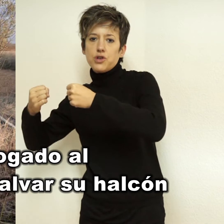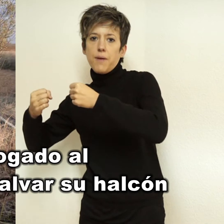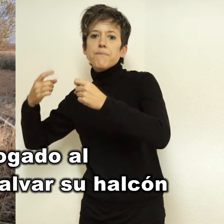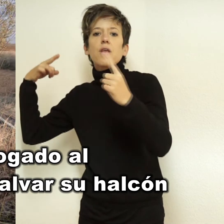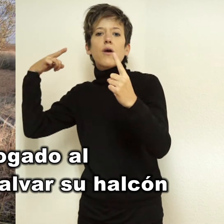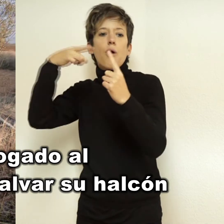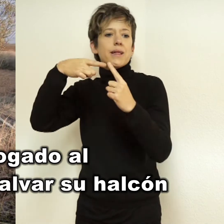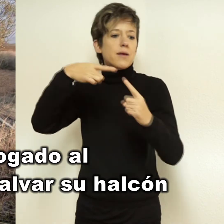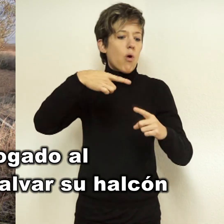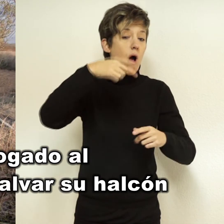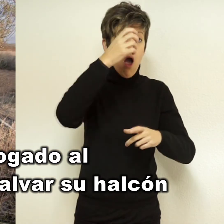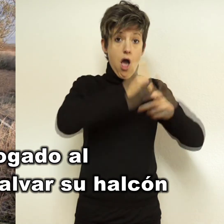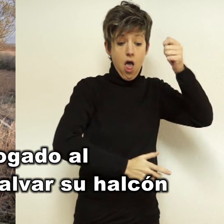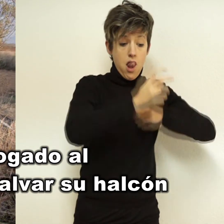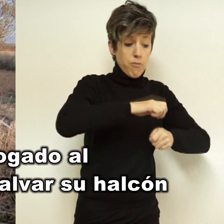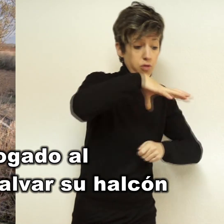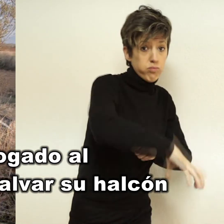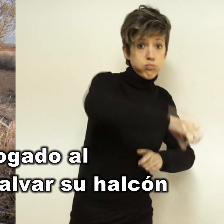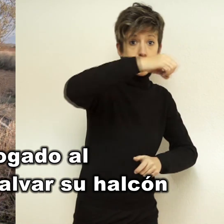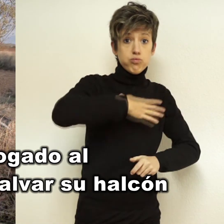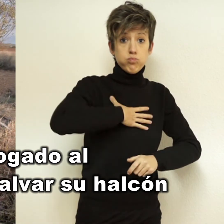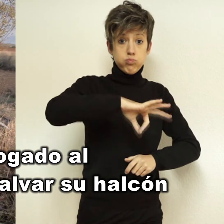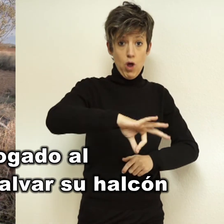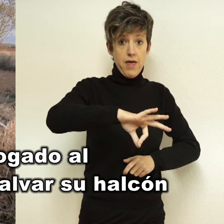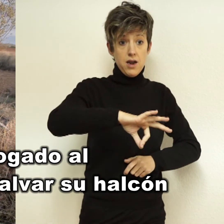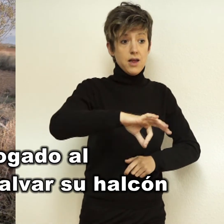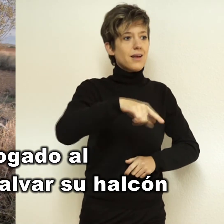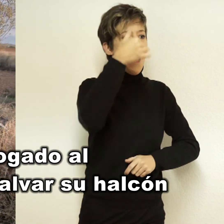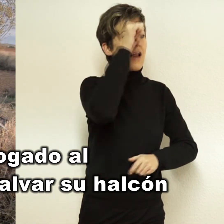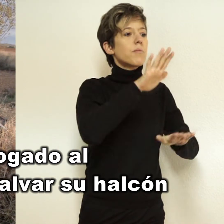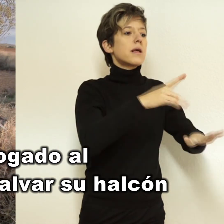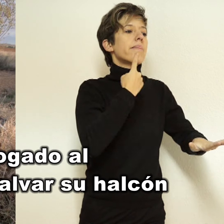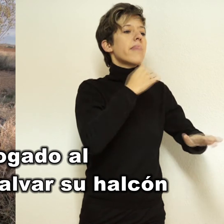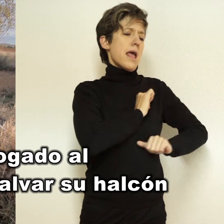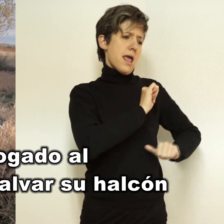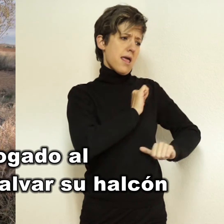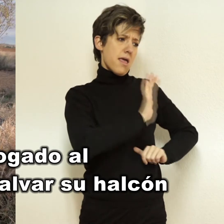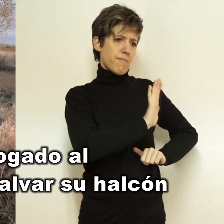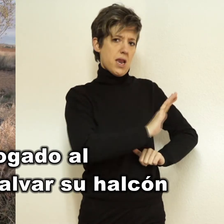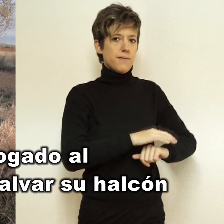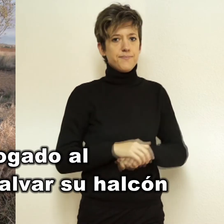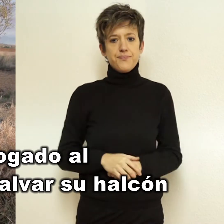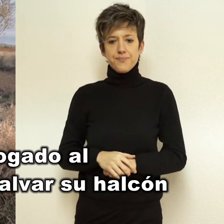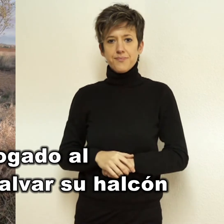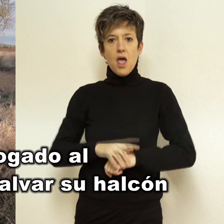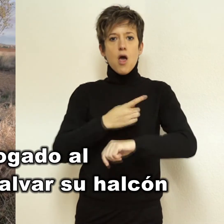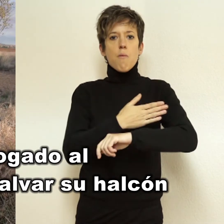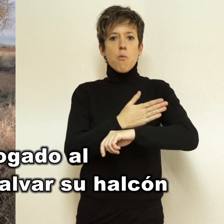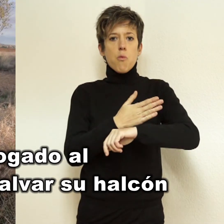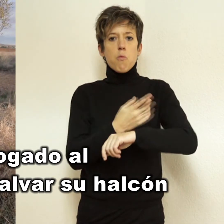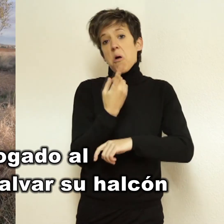de tracción motora que permita acceder hasta el interior del pozo y le instan a que espere a que vuelvan para cometer el descenso.